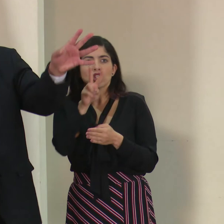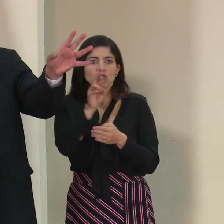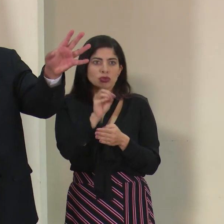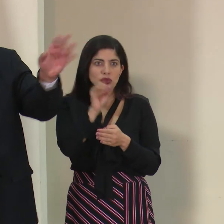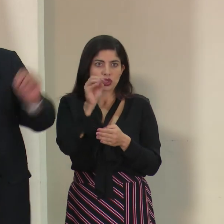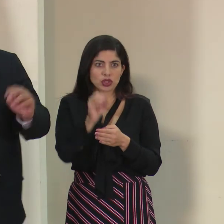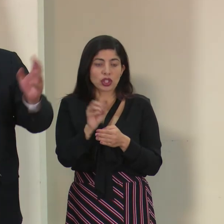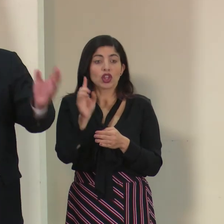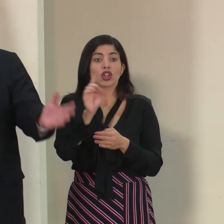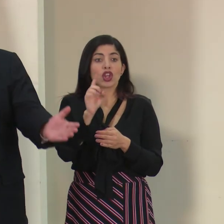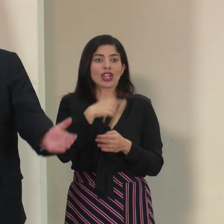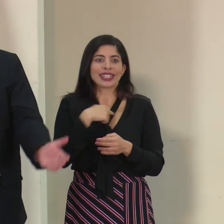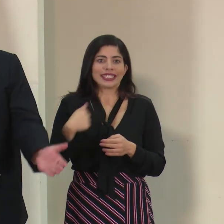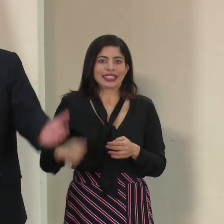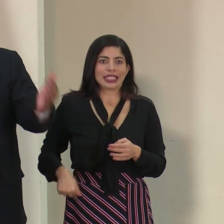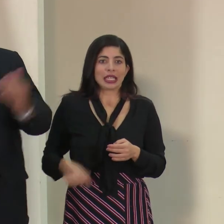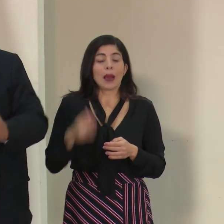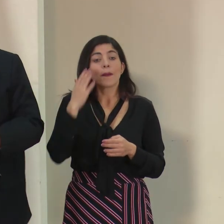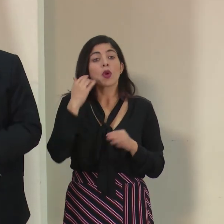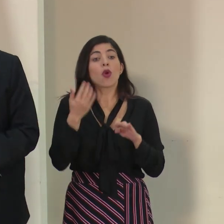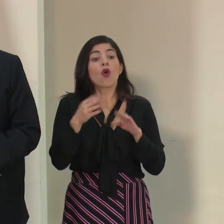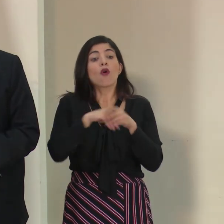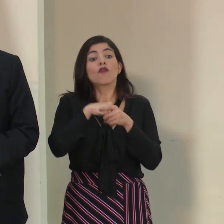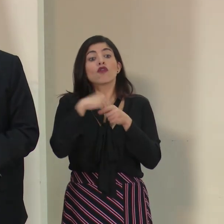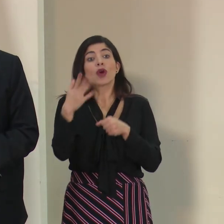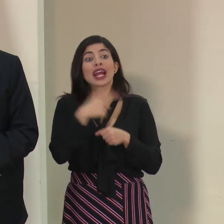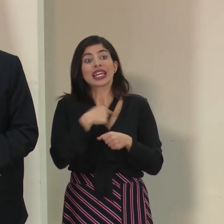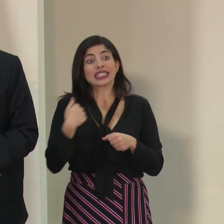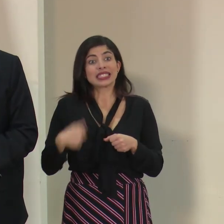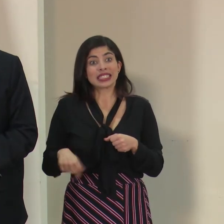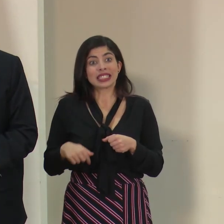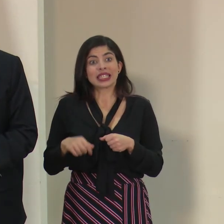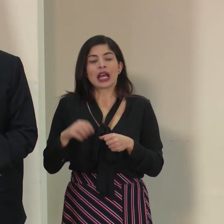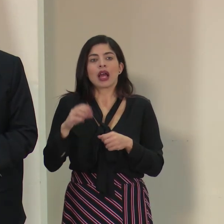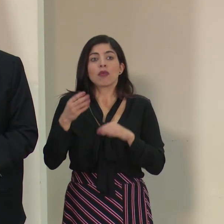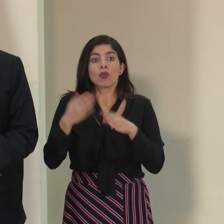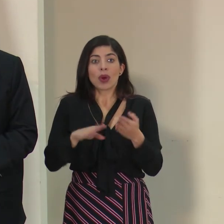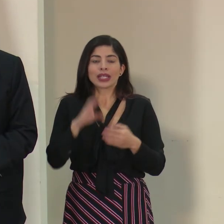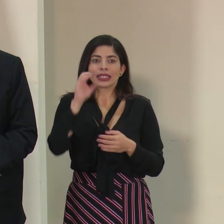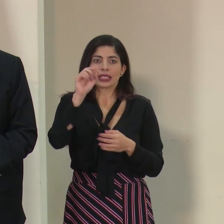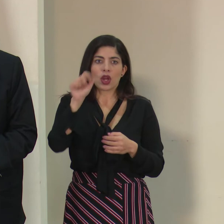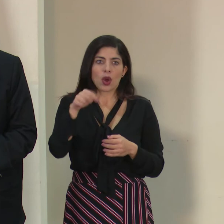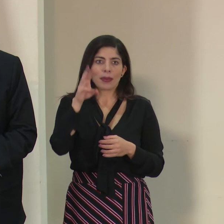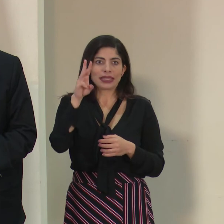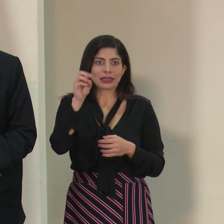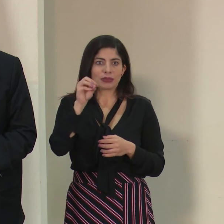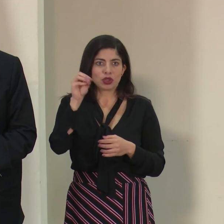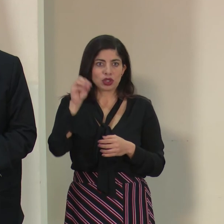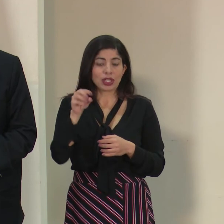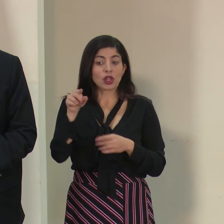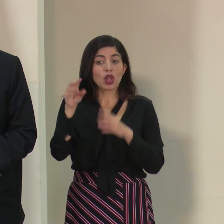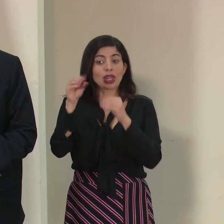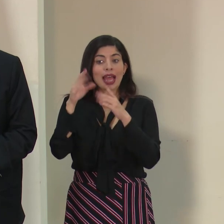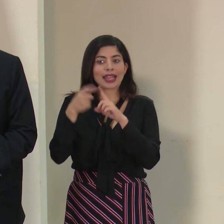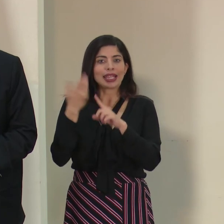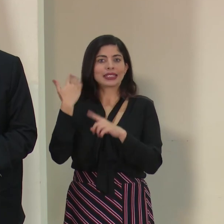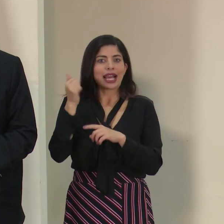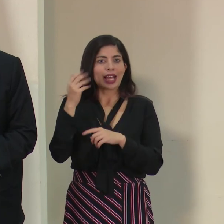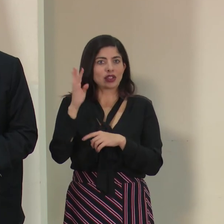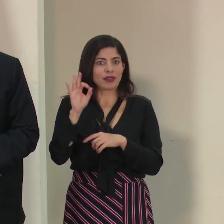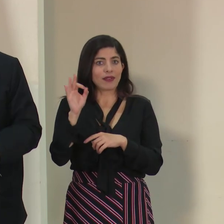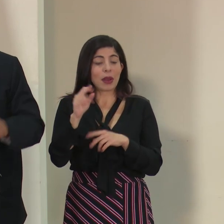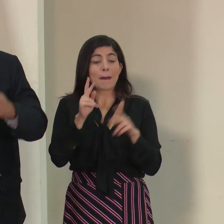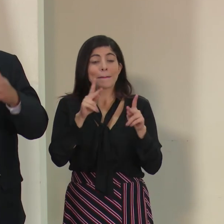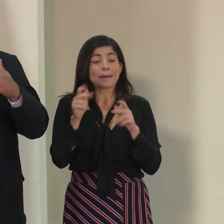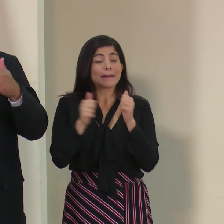en China, porque la mortalidad fuera de China es de 0,6%, según los datos del 14 de febrero. Las personas